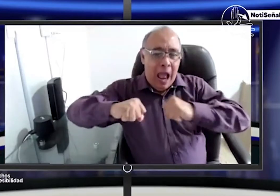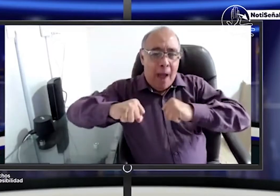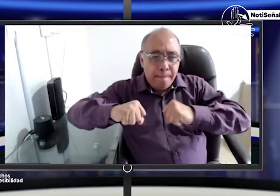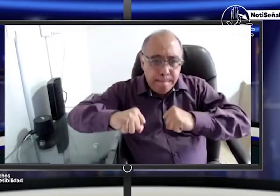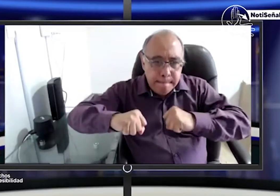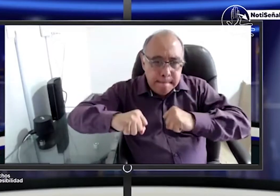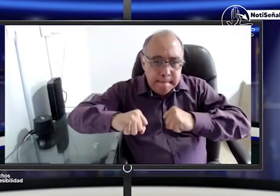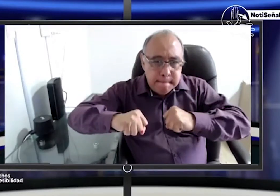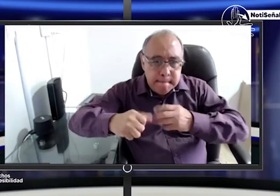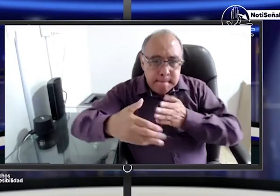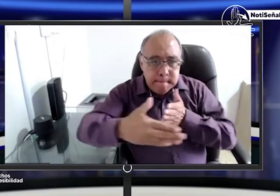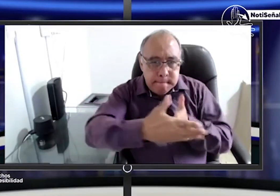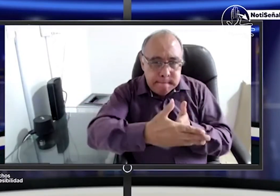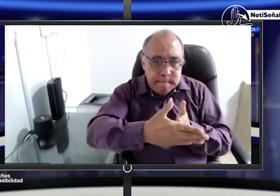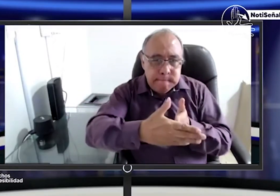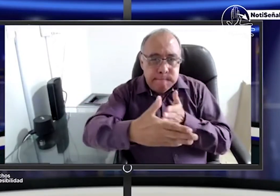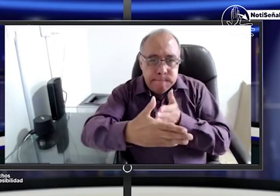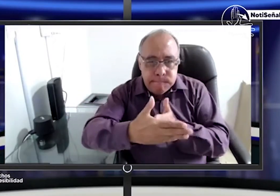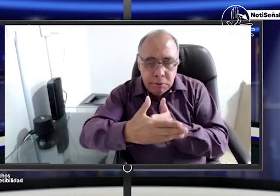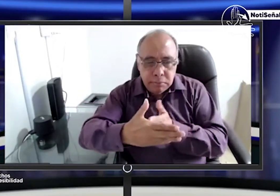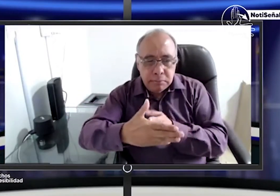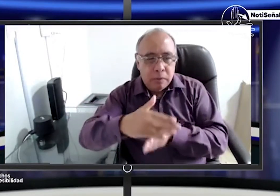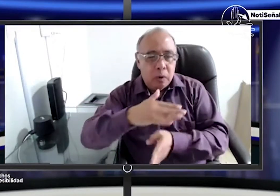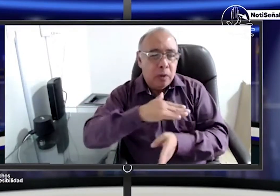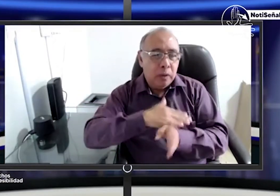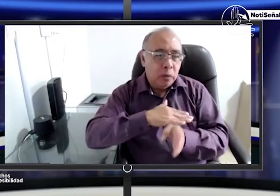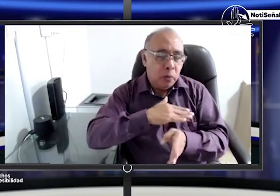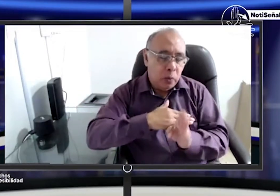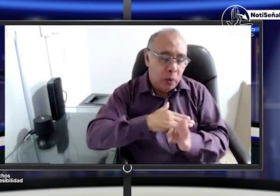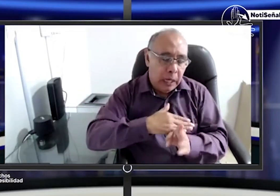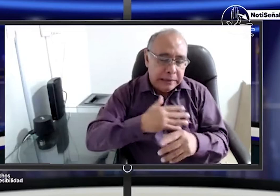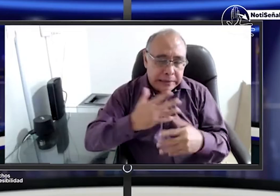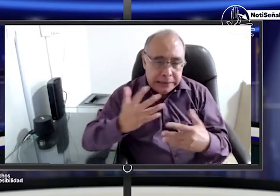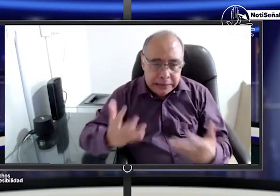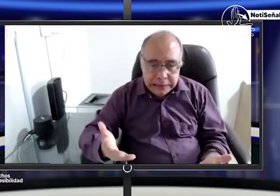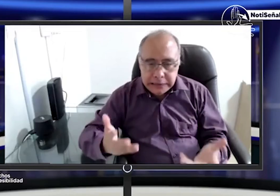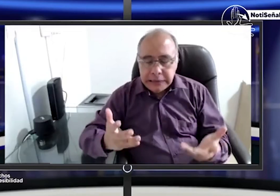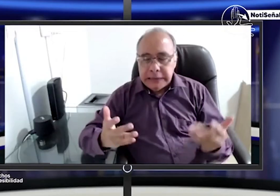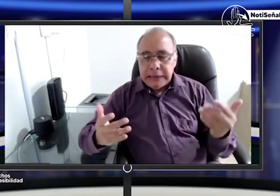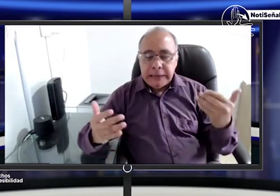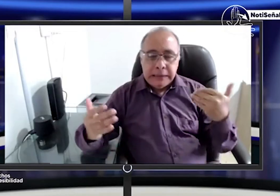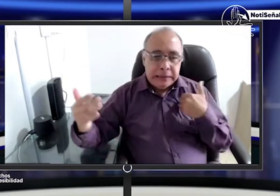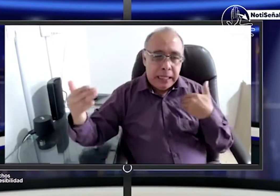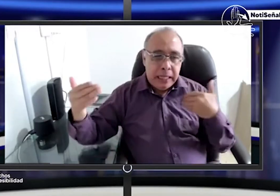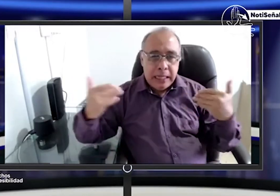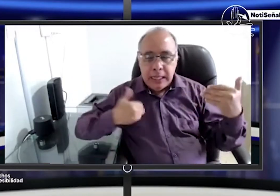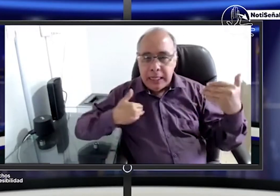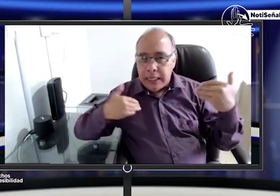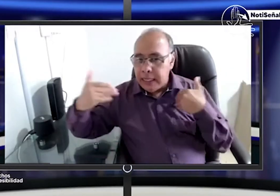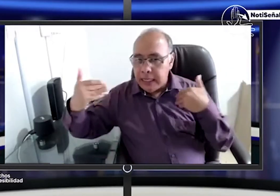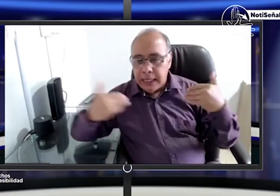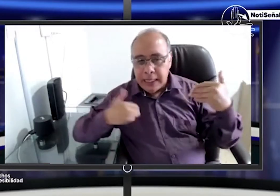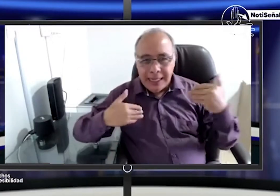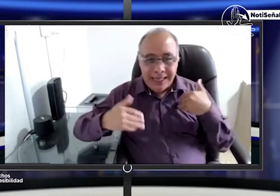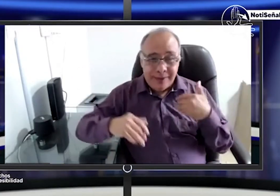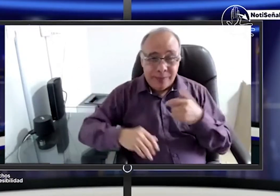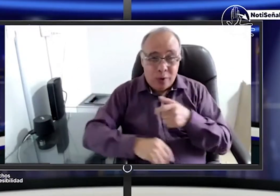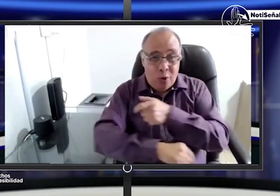dijimos que bien ya hay muchas cosas pero resulta que nos seguimos encontrando barreras en el entorno muchas